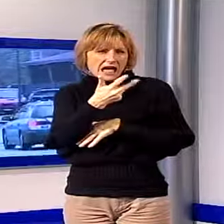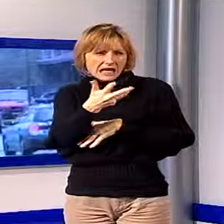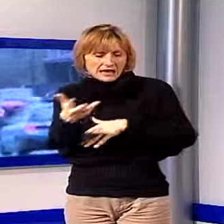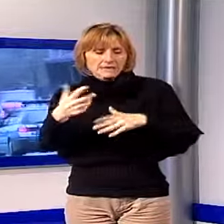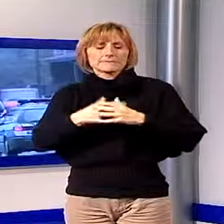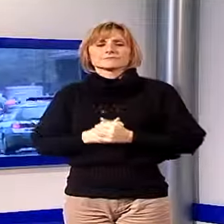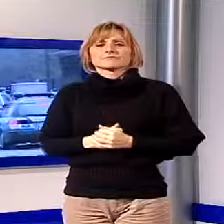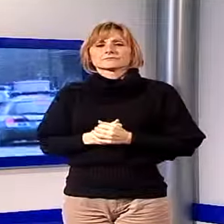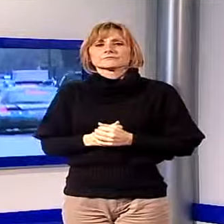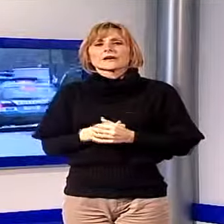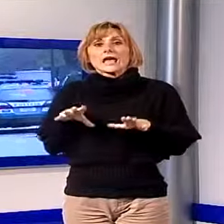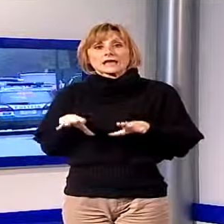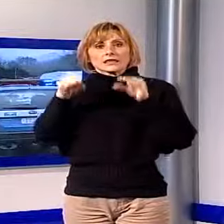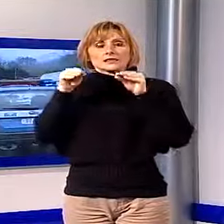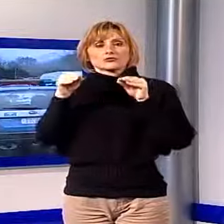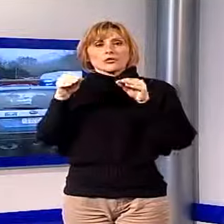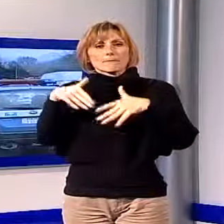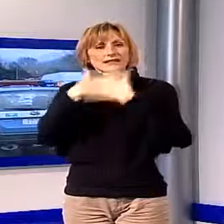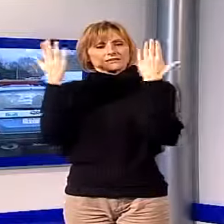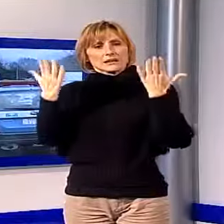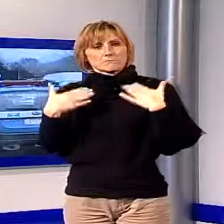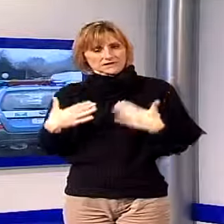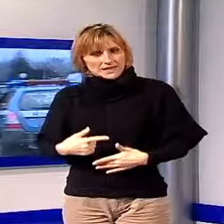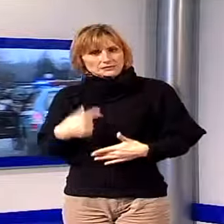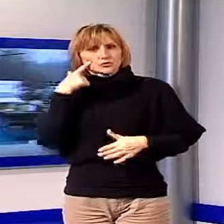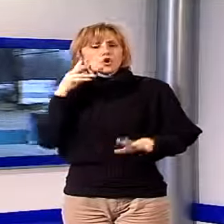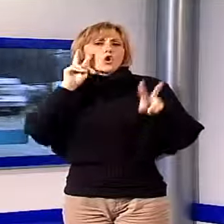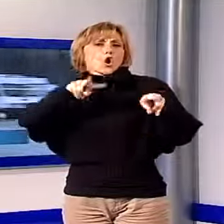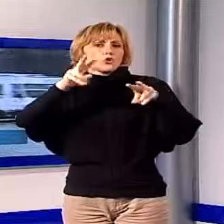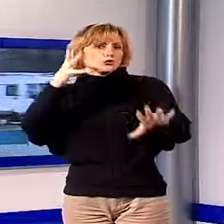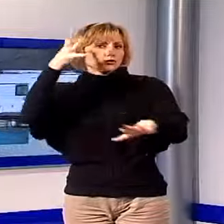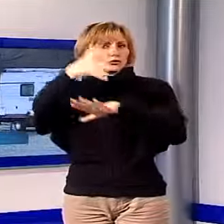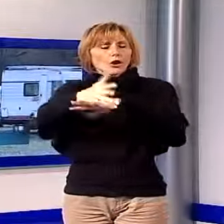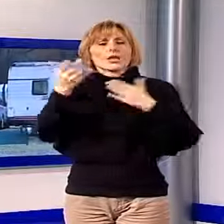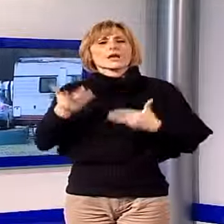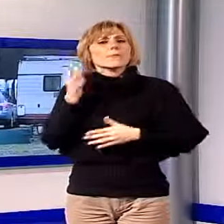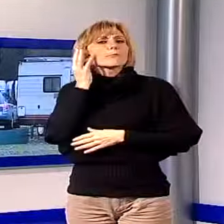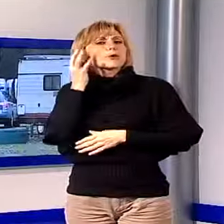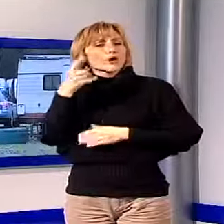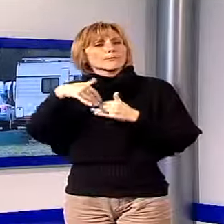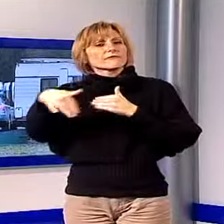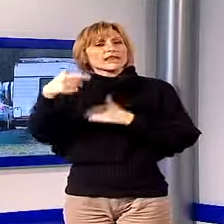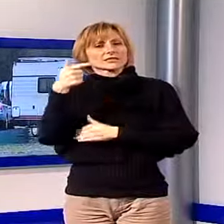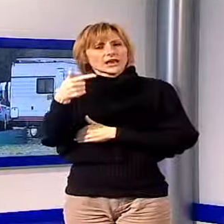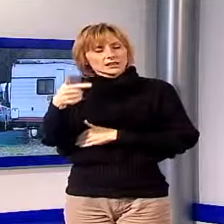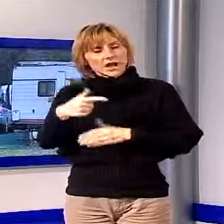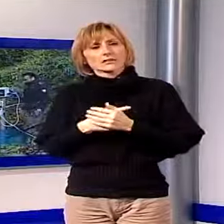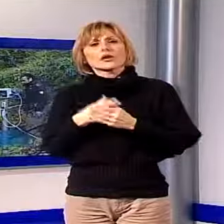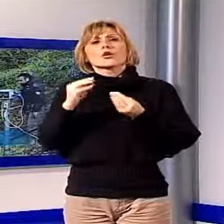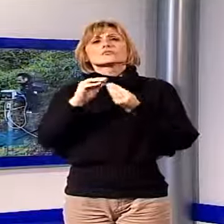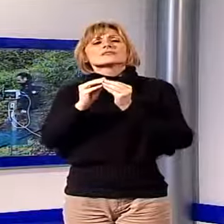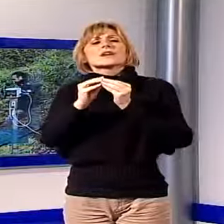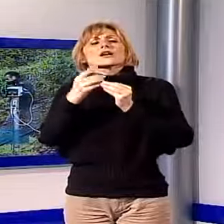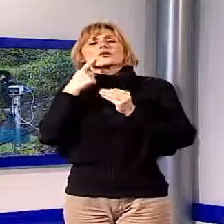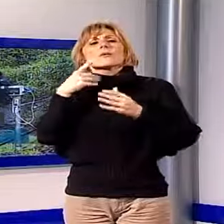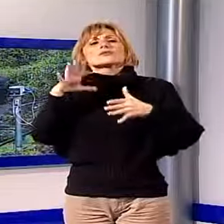Sono scattate alle prime ore della mattina i controlli straordinari presso il campo Nomadi di via delle Tagliate ad opera della squadra anticrimine